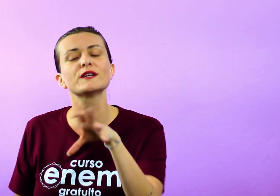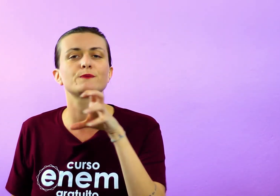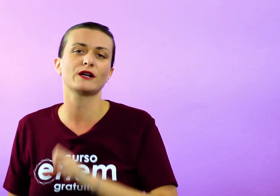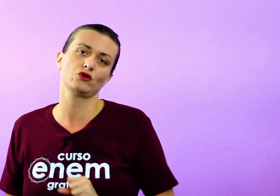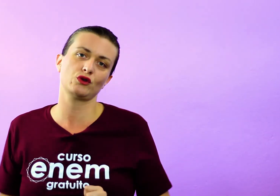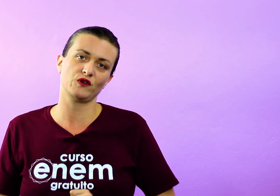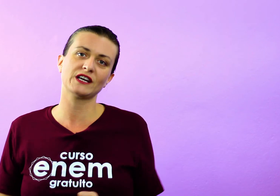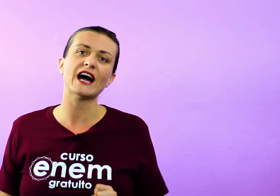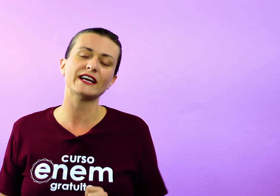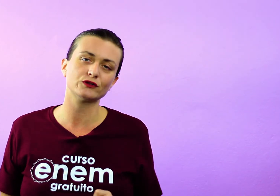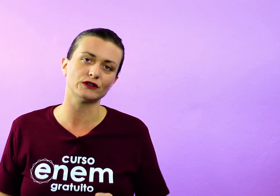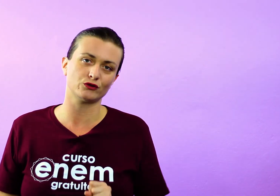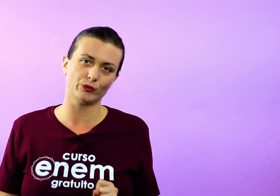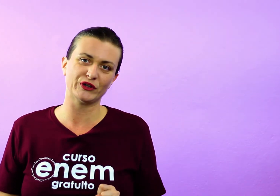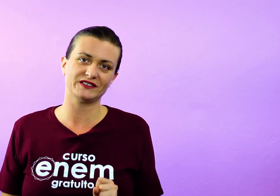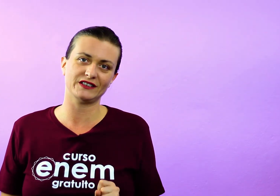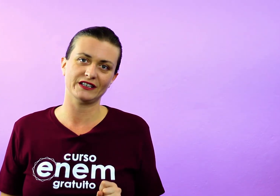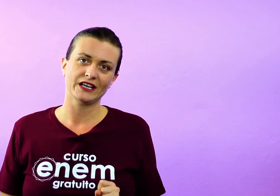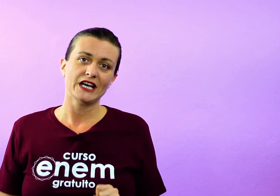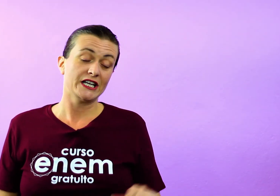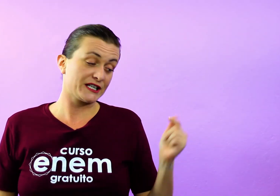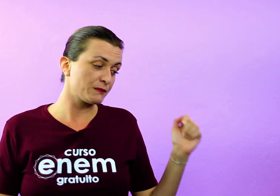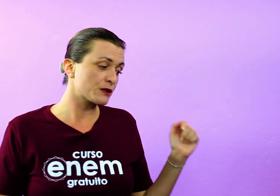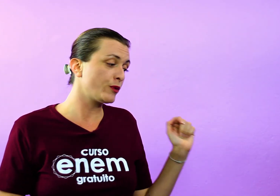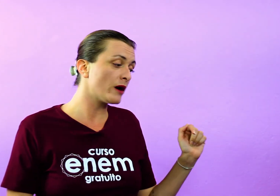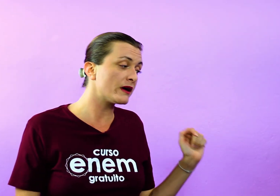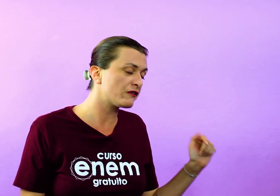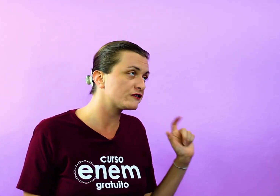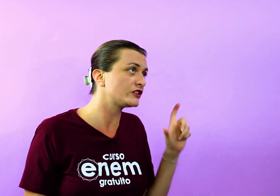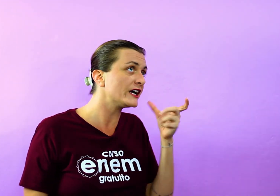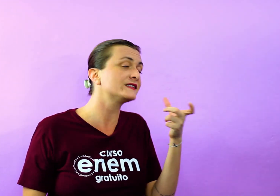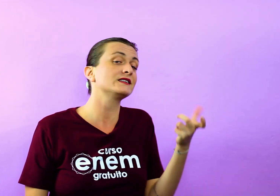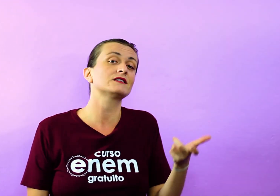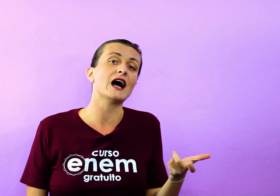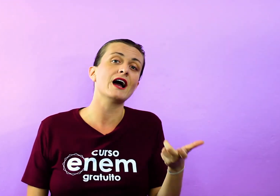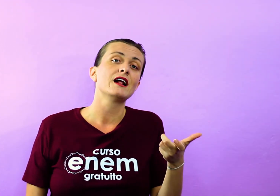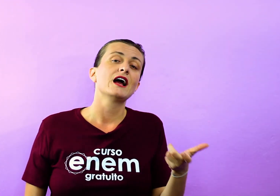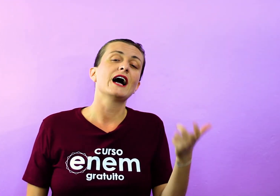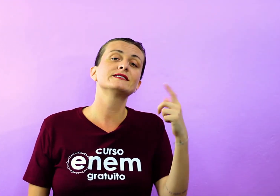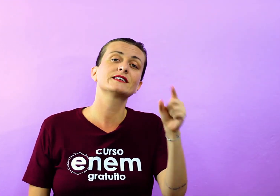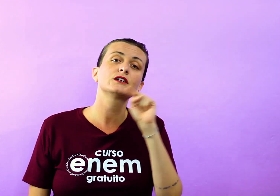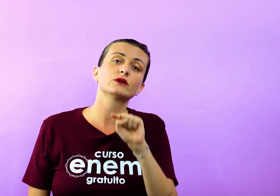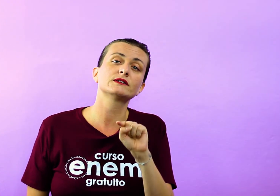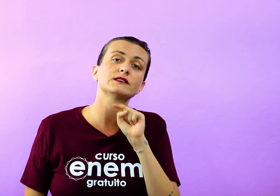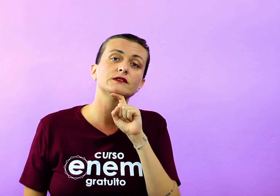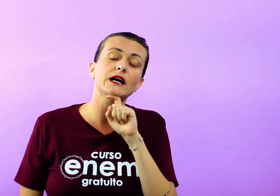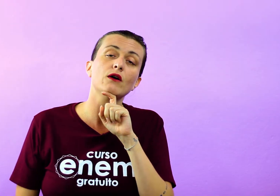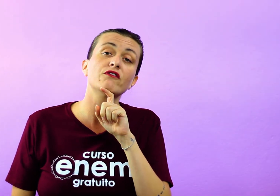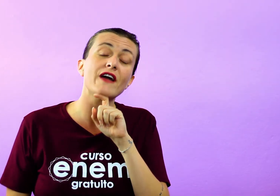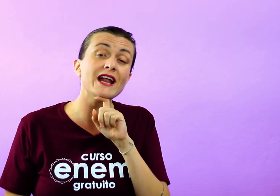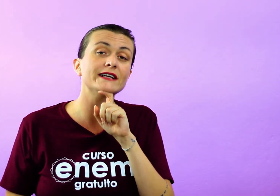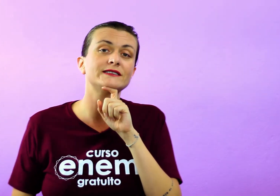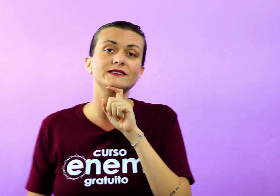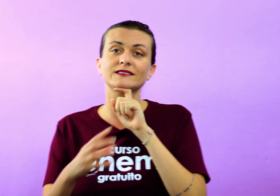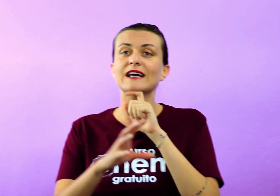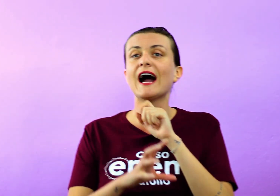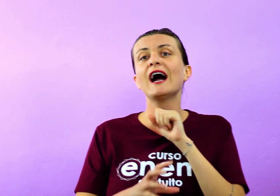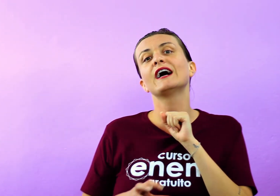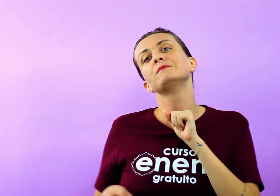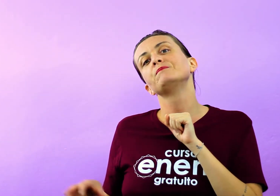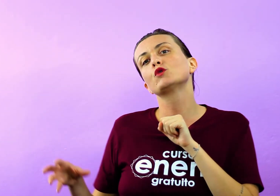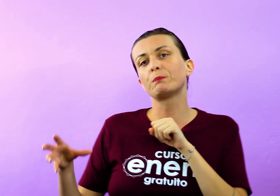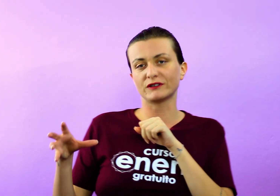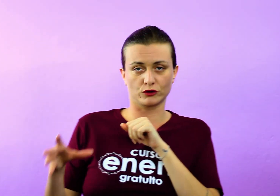escrituras para justificar isso na sua poesia. Nesse mesmo poema ele chega a citar as escrituras da ovelha que se